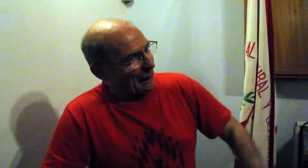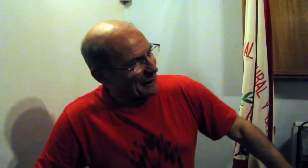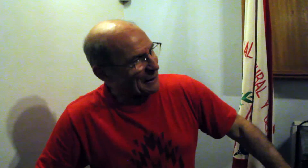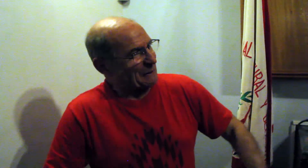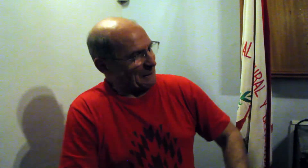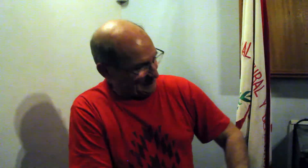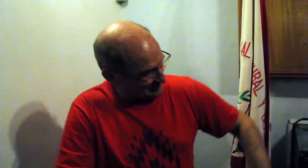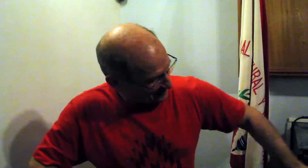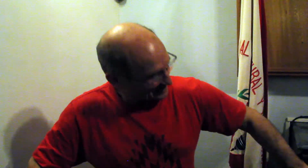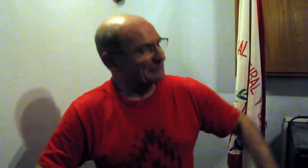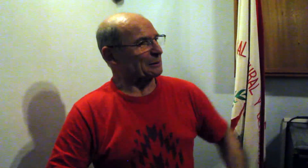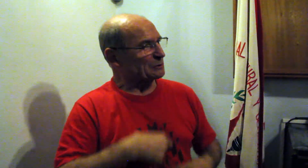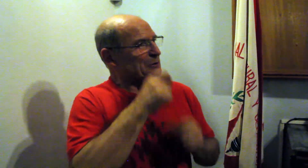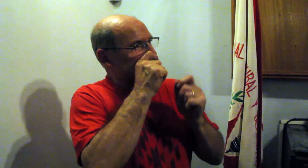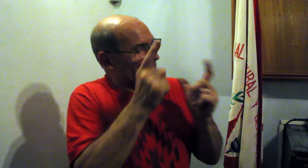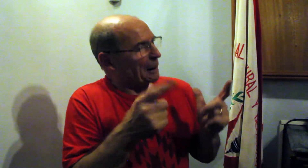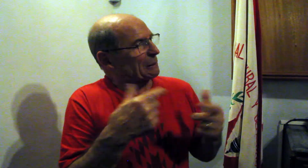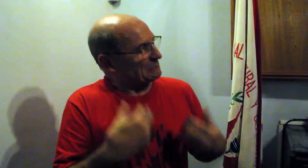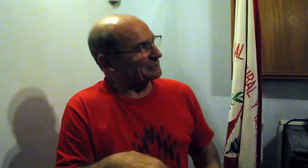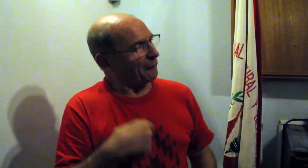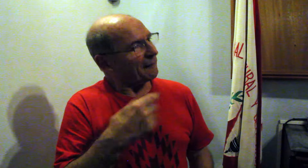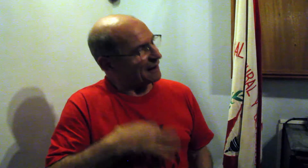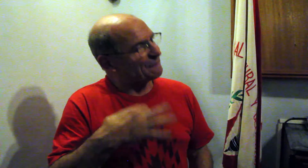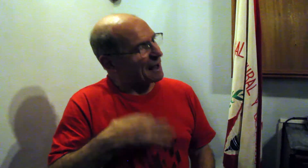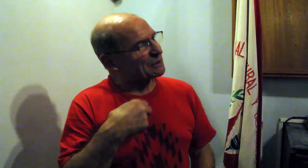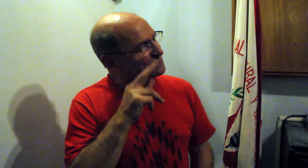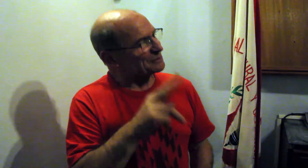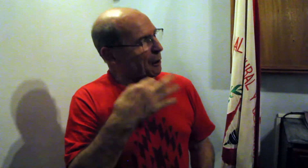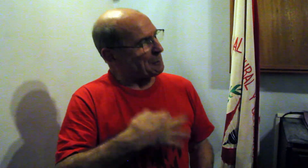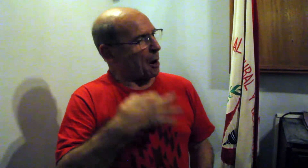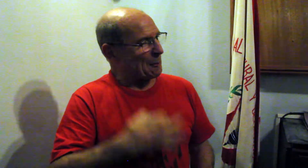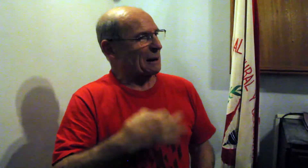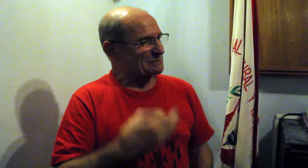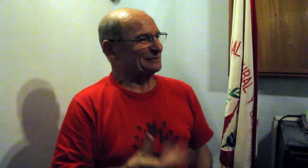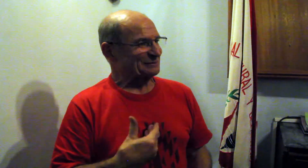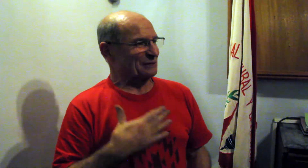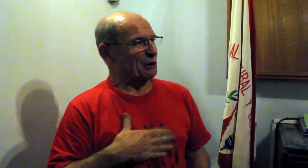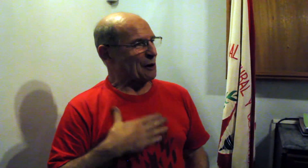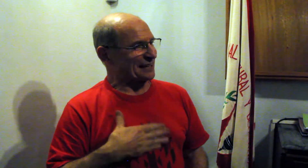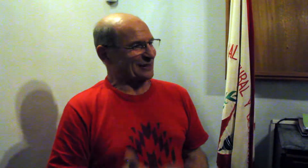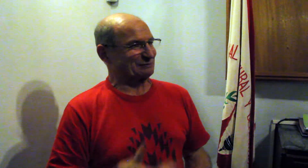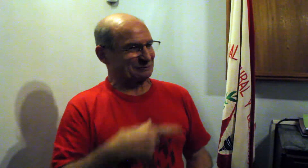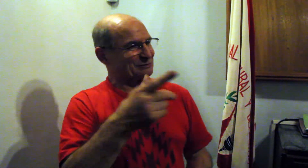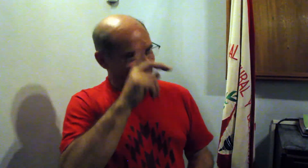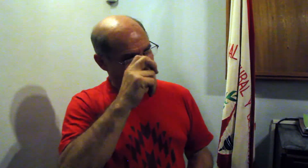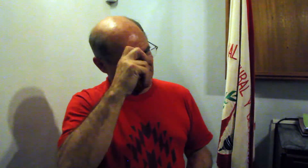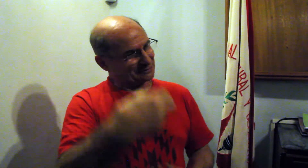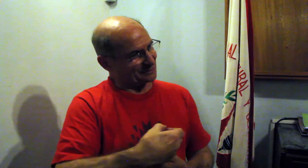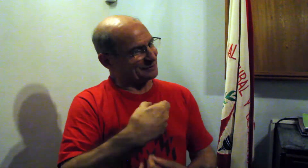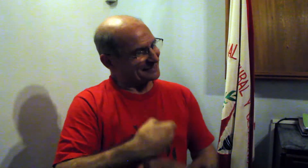cómo proceder ante un caso de epilepsia cuando una persona con él lo vio muy bien. Está muy contento de que los